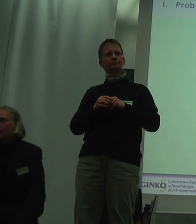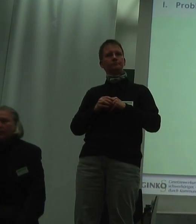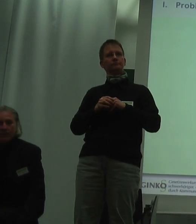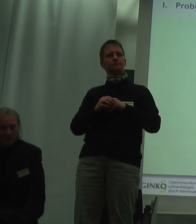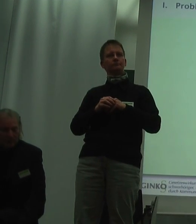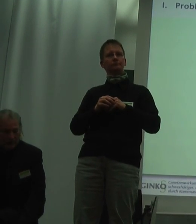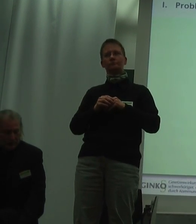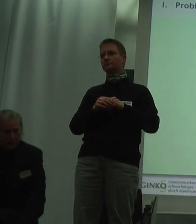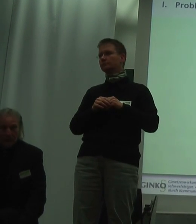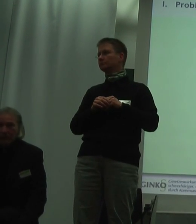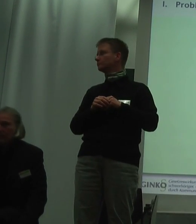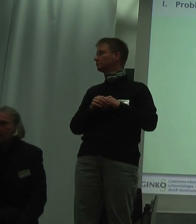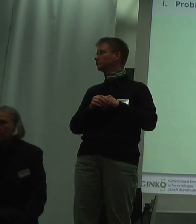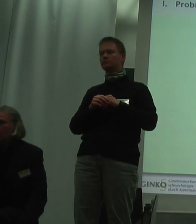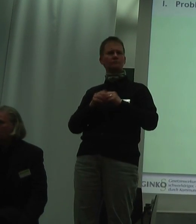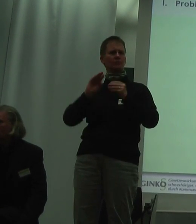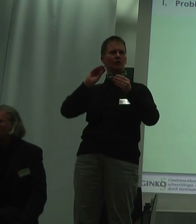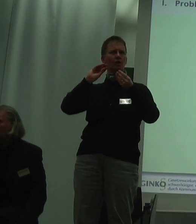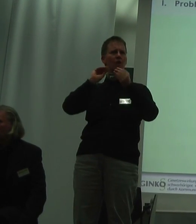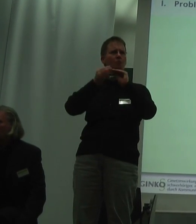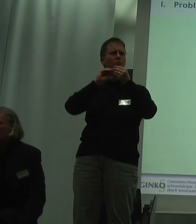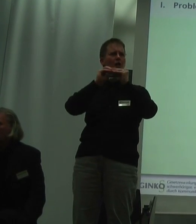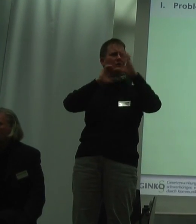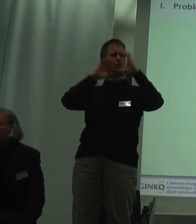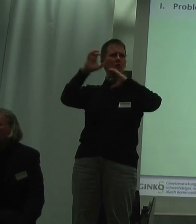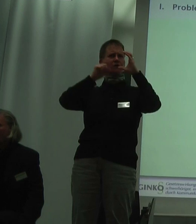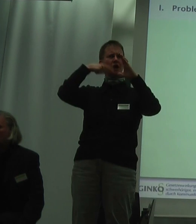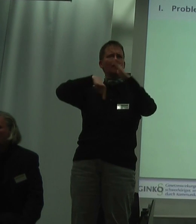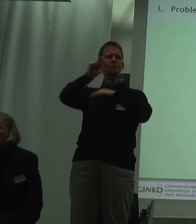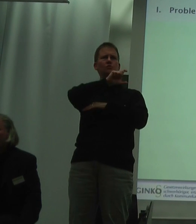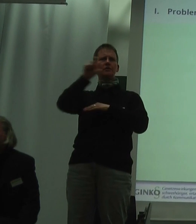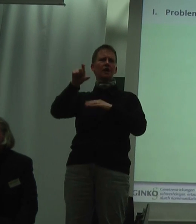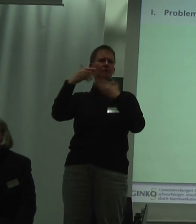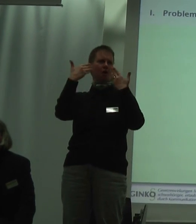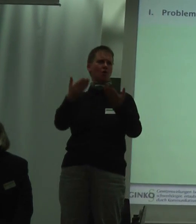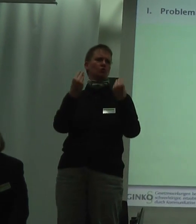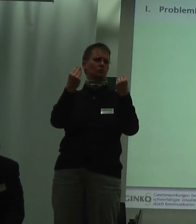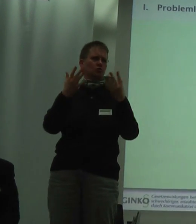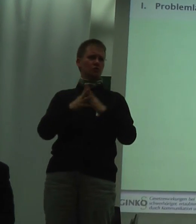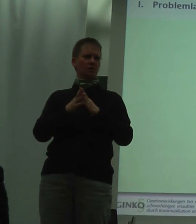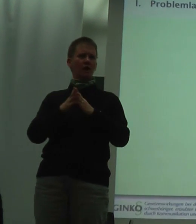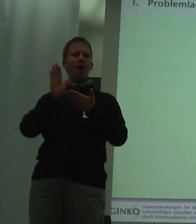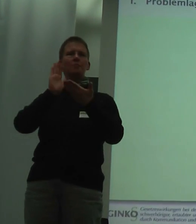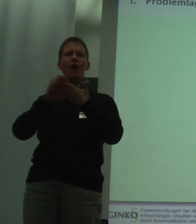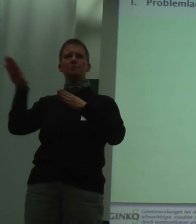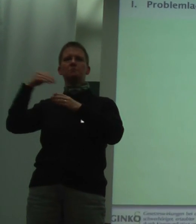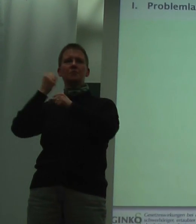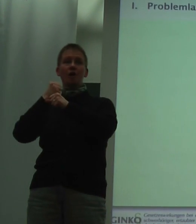Probleme mit der Kommunikation sind auch im Unternehmen keine Seltenheit. Bleiben die Mitarbeiter zudem an einer